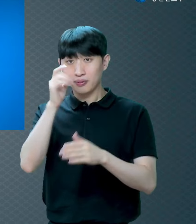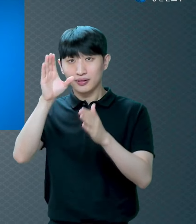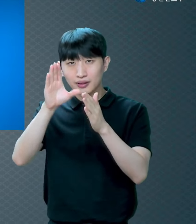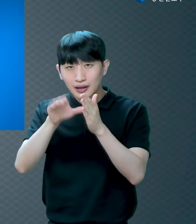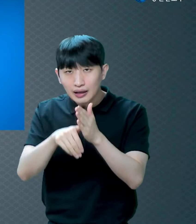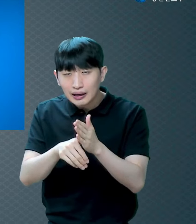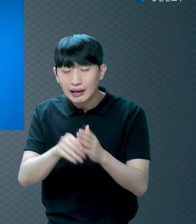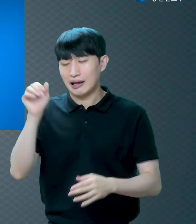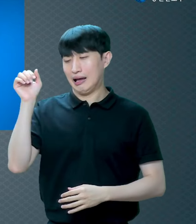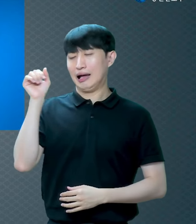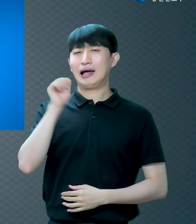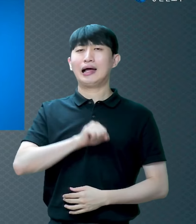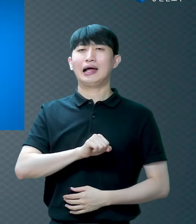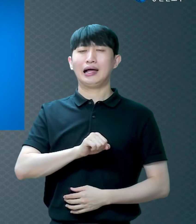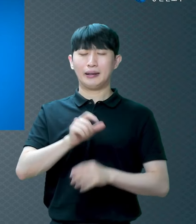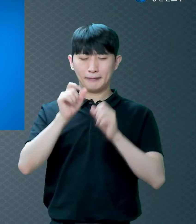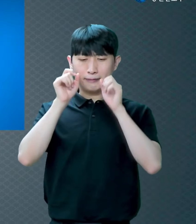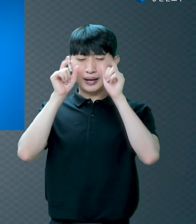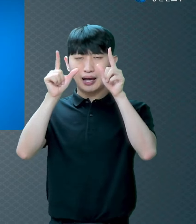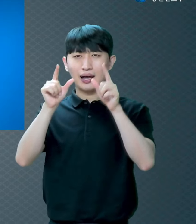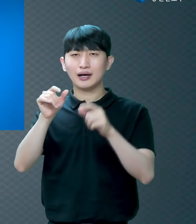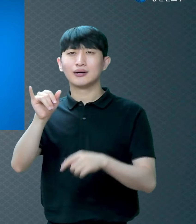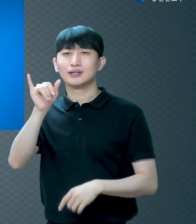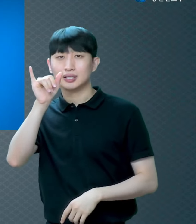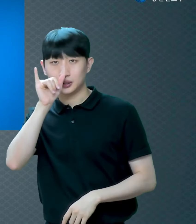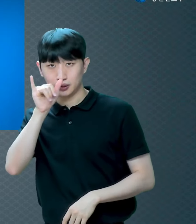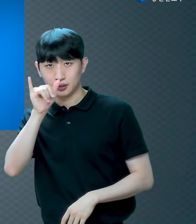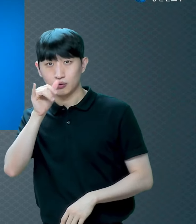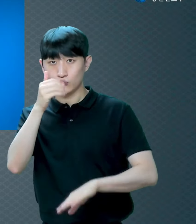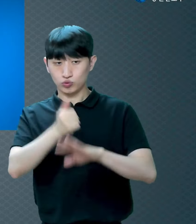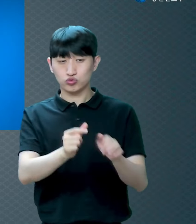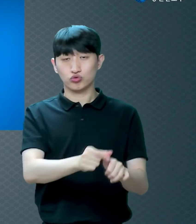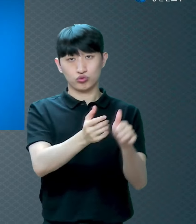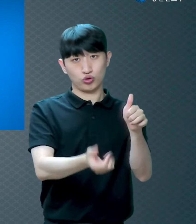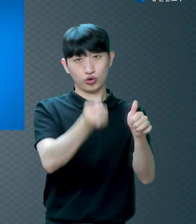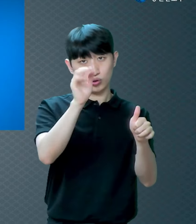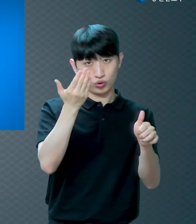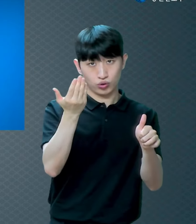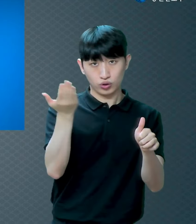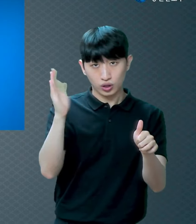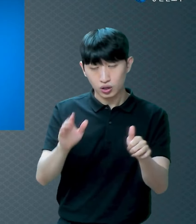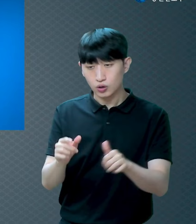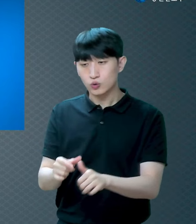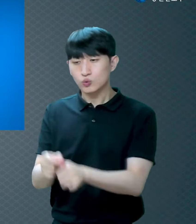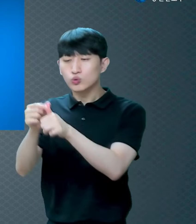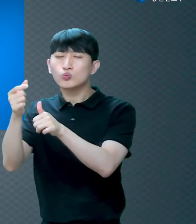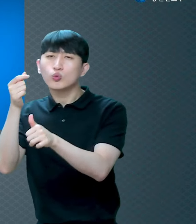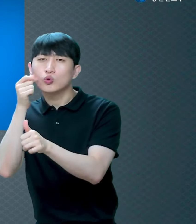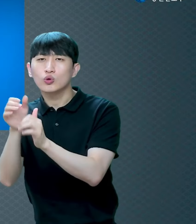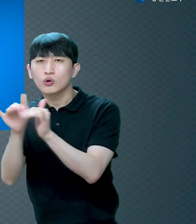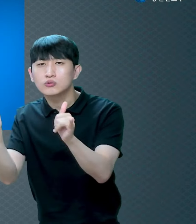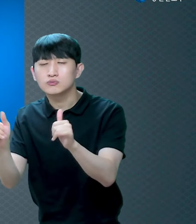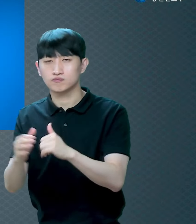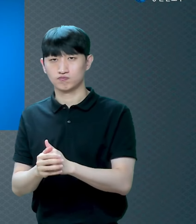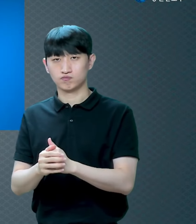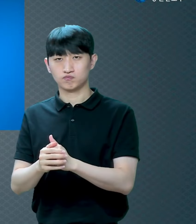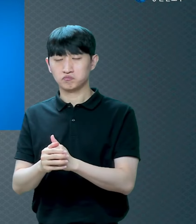이런 얘기구나 그런데 구원을 못 받으시는 분들은 처음부터 끝날 때까지 표정이 똑같아요